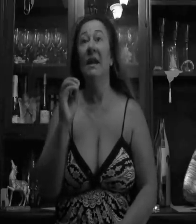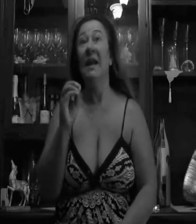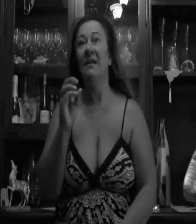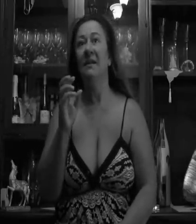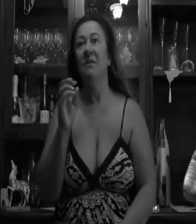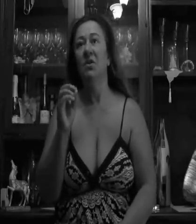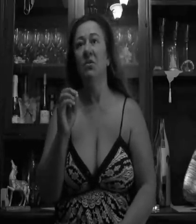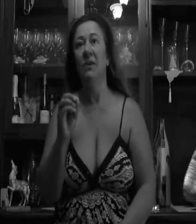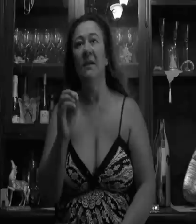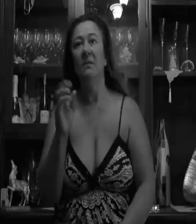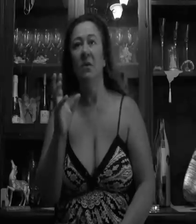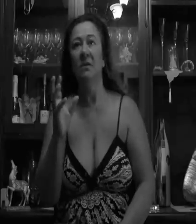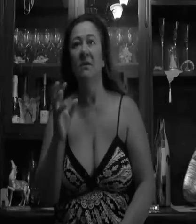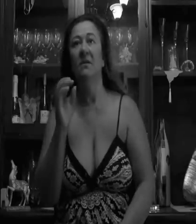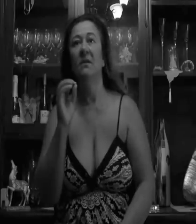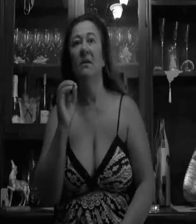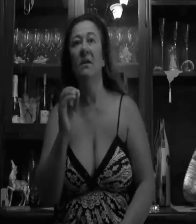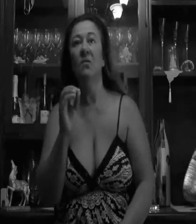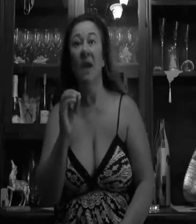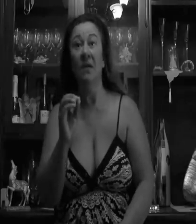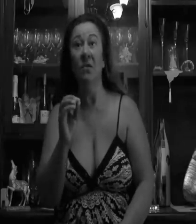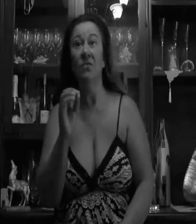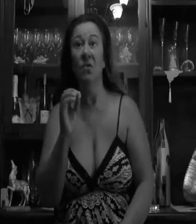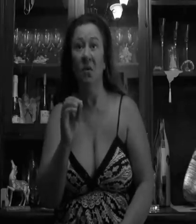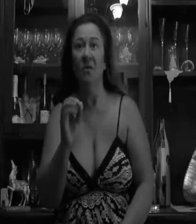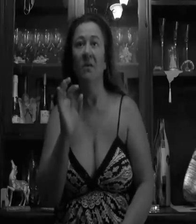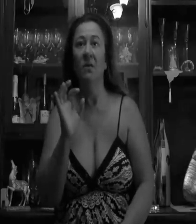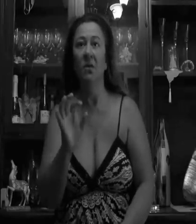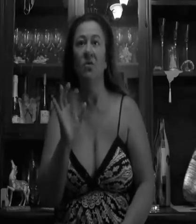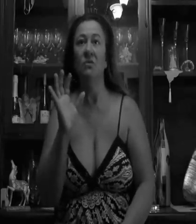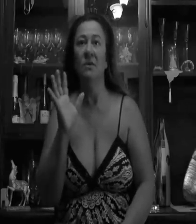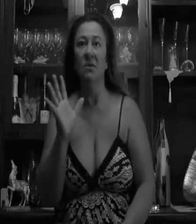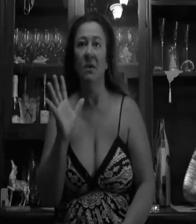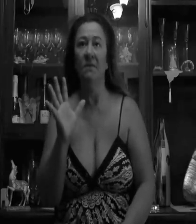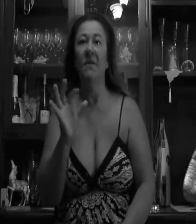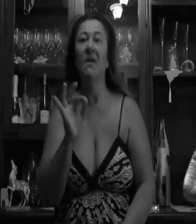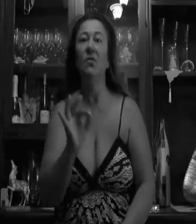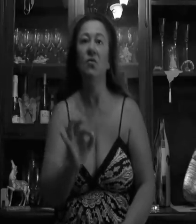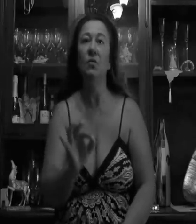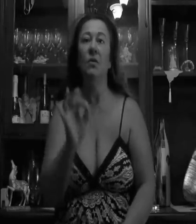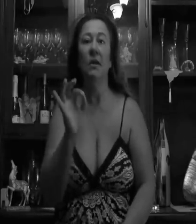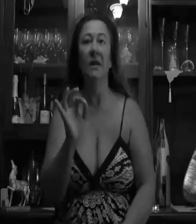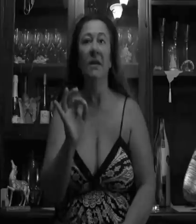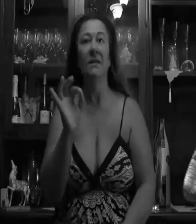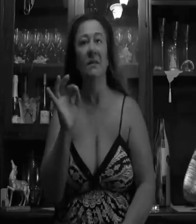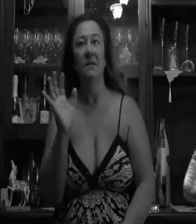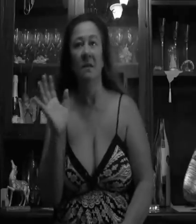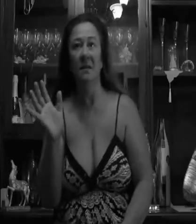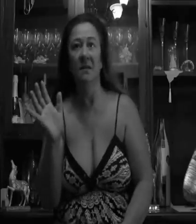l'alta percentualità di morti in un anno sono morti 14 persone che non superano l'età di 70 anni,